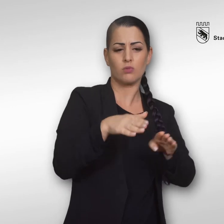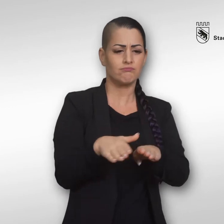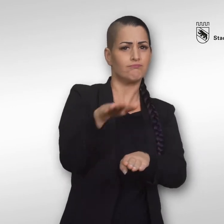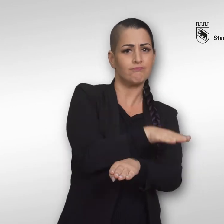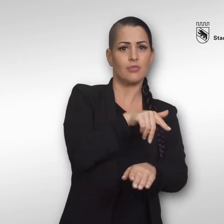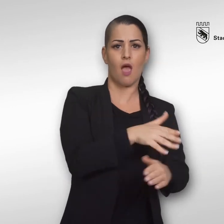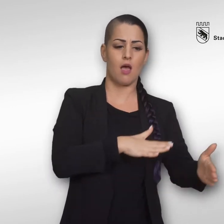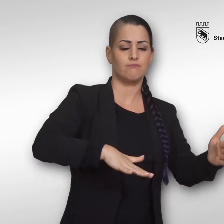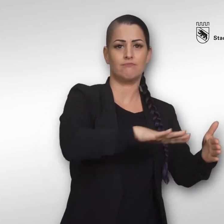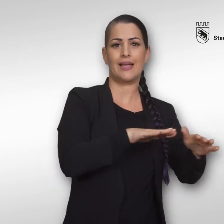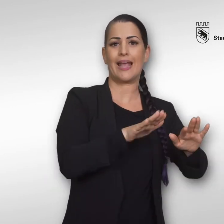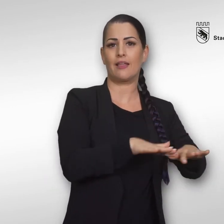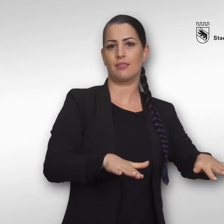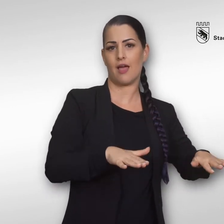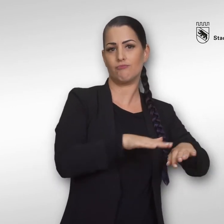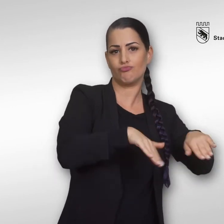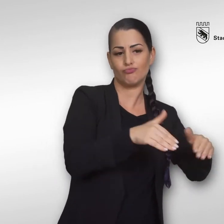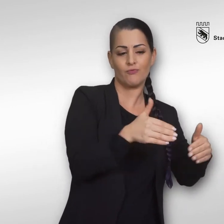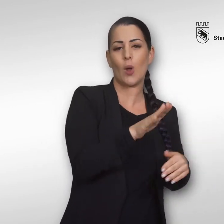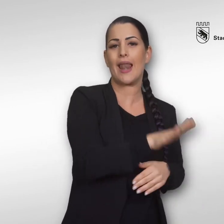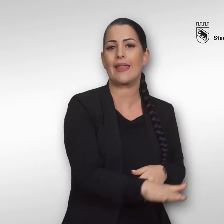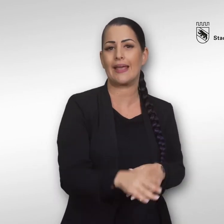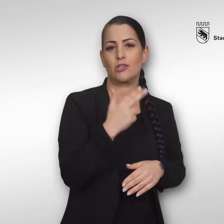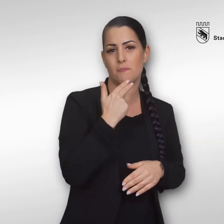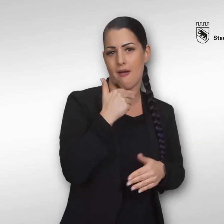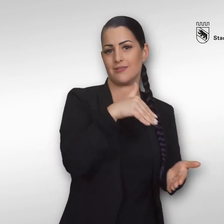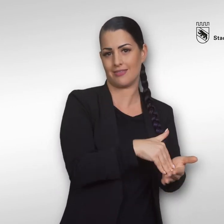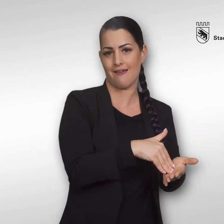während ein separates Kinderbecken bei den Kleinsten für Wasserspaß sorgt.